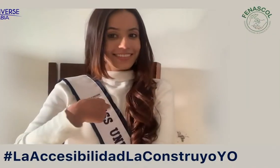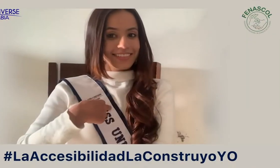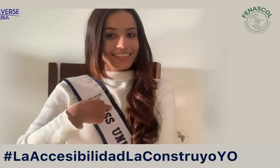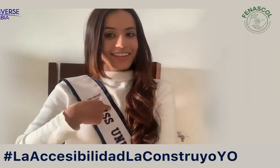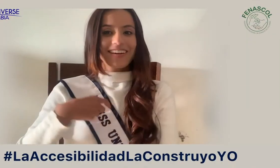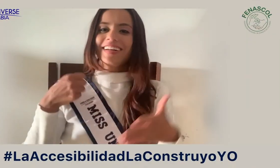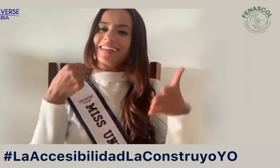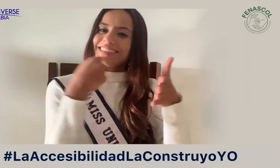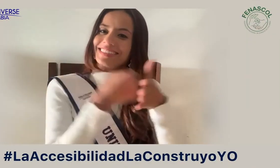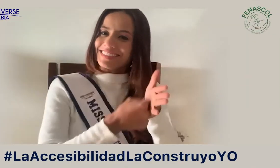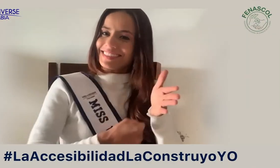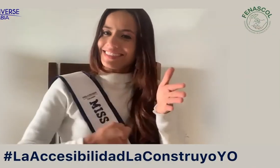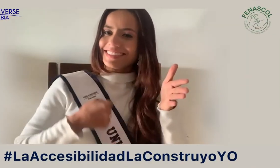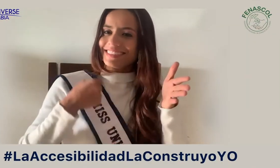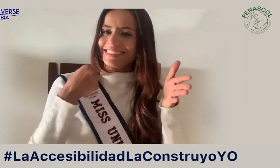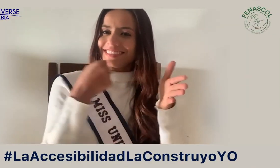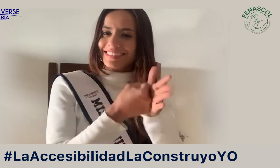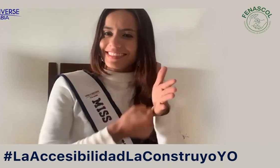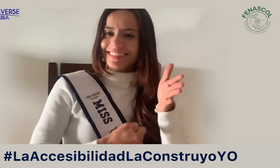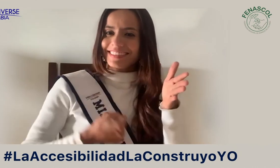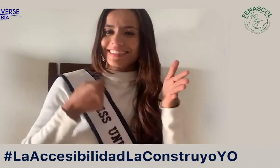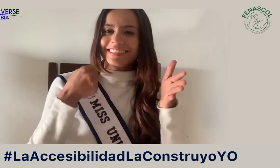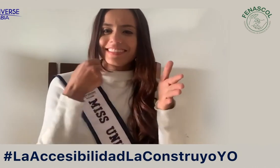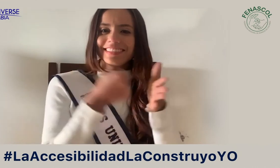La accesibilidad la construyo yo.